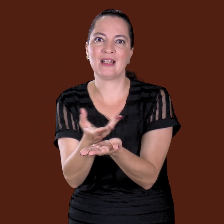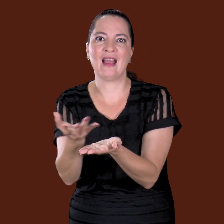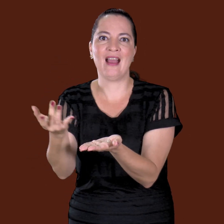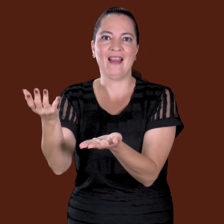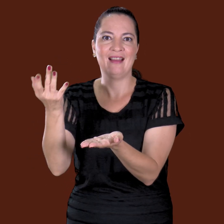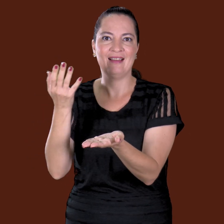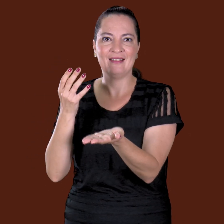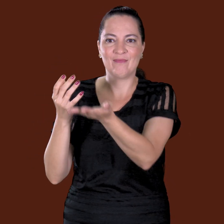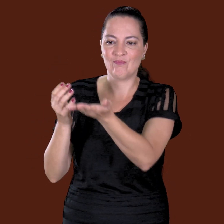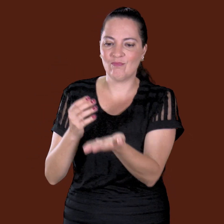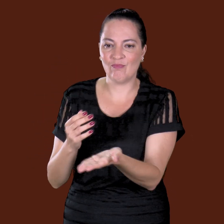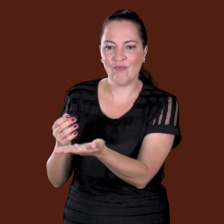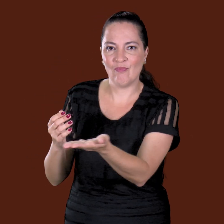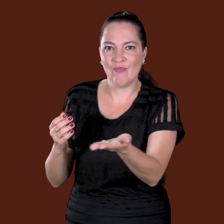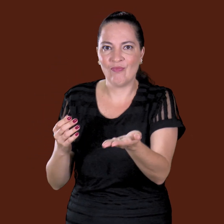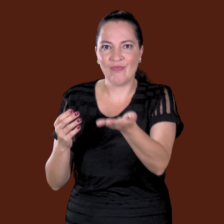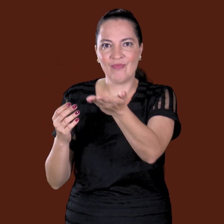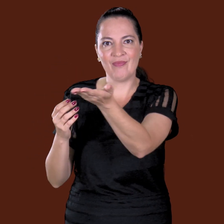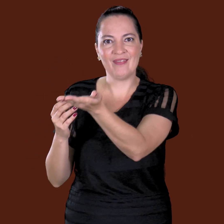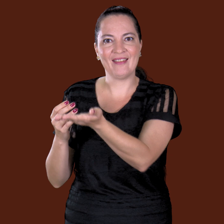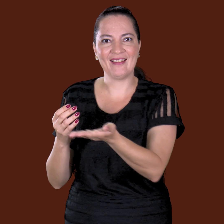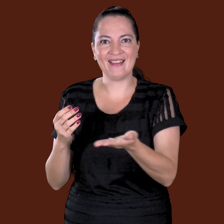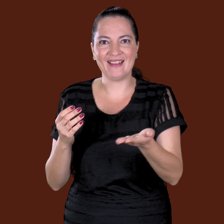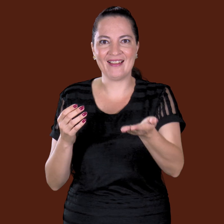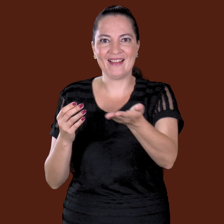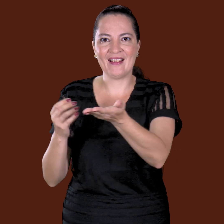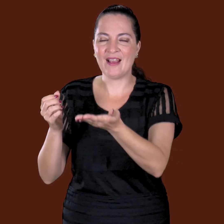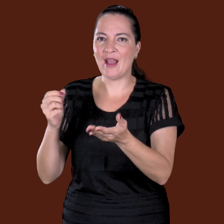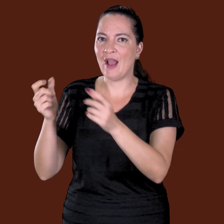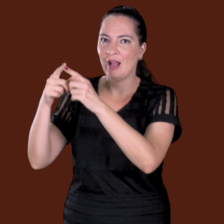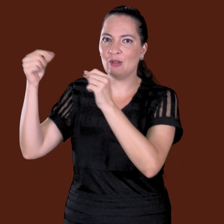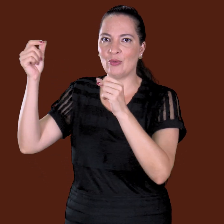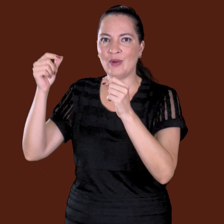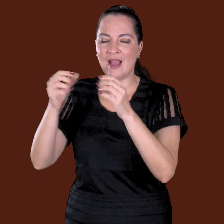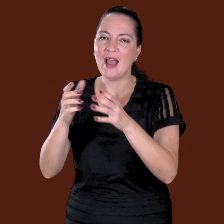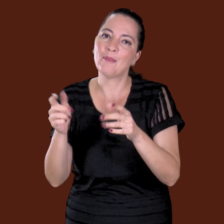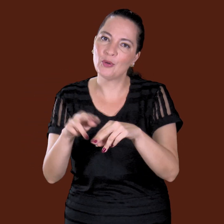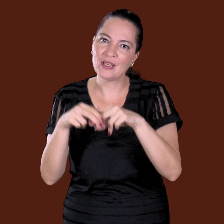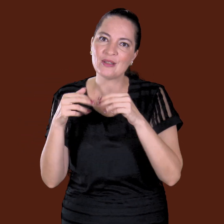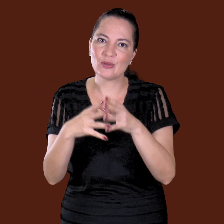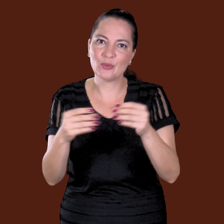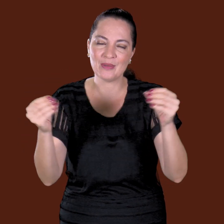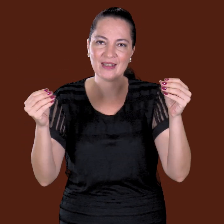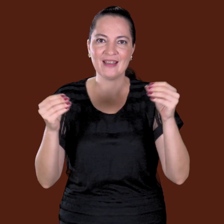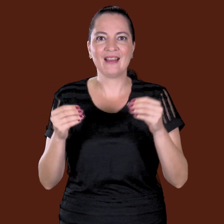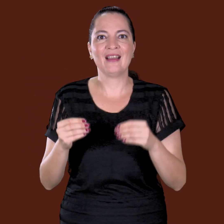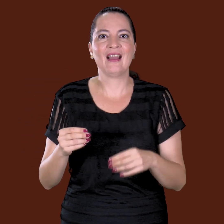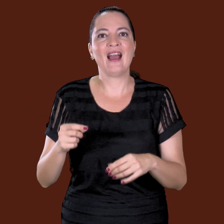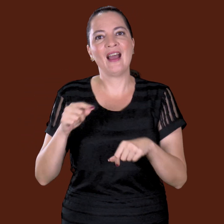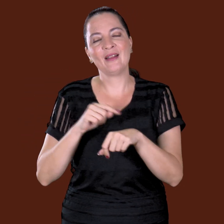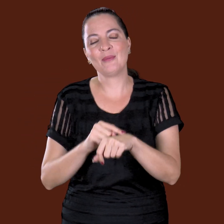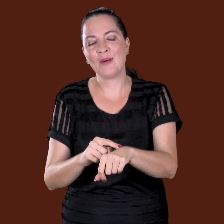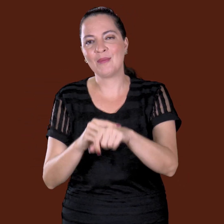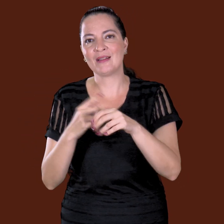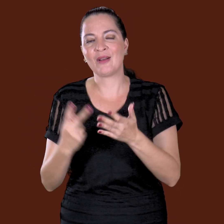a parte fosca e parava de refletir o brilho do luar e aí sumia, sabe? Aí ela pegou e